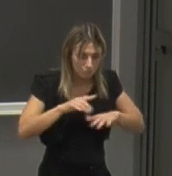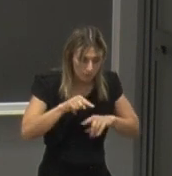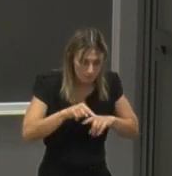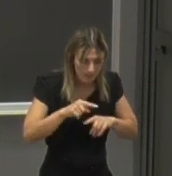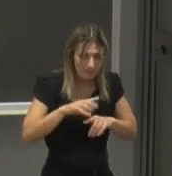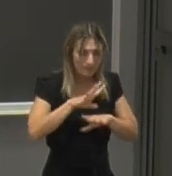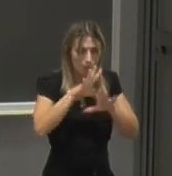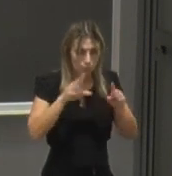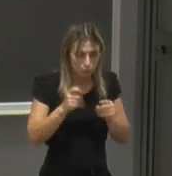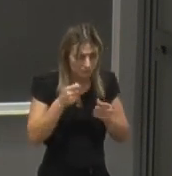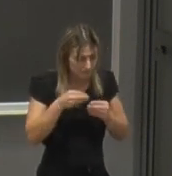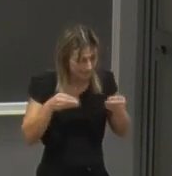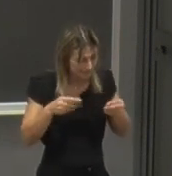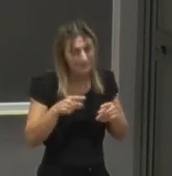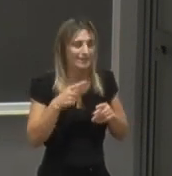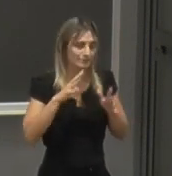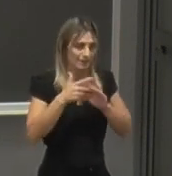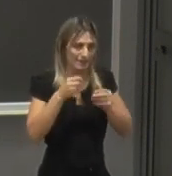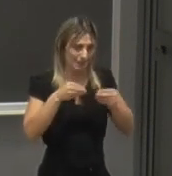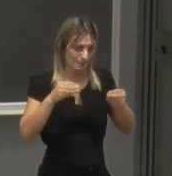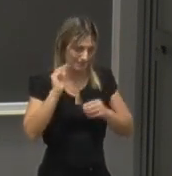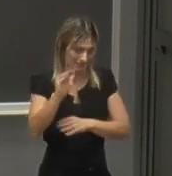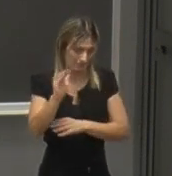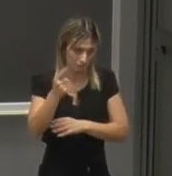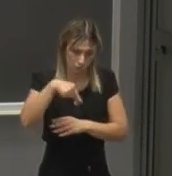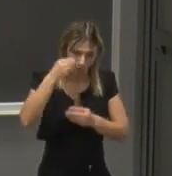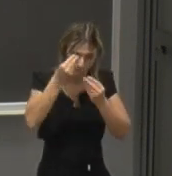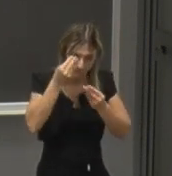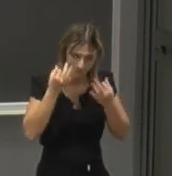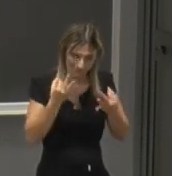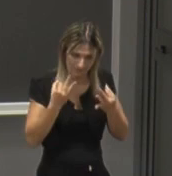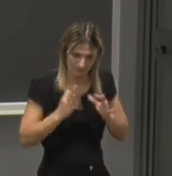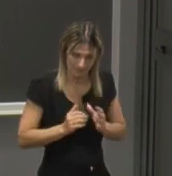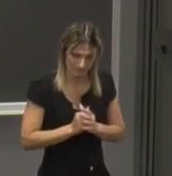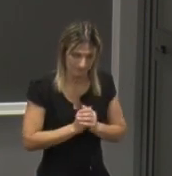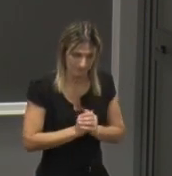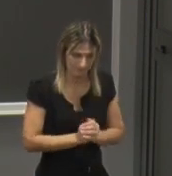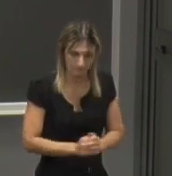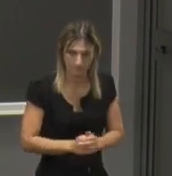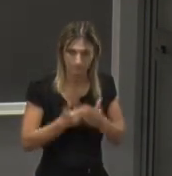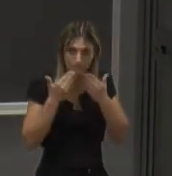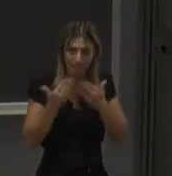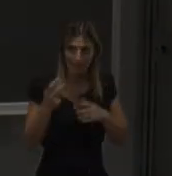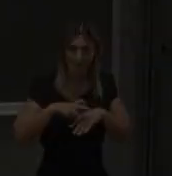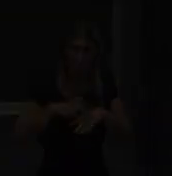materie STEM sono un po' le materie del futuro quindi pensateci bene quando farete queste scelte per il vostro futuro grazie per il foglietto grazie